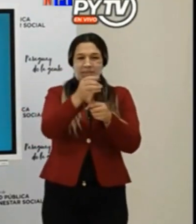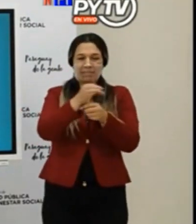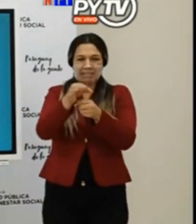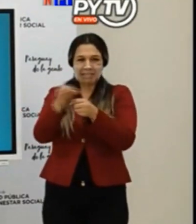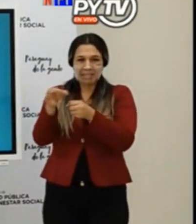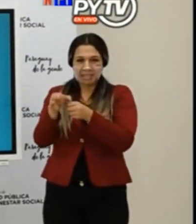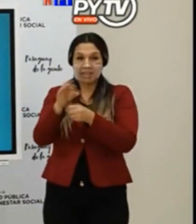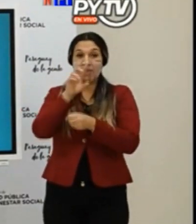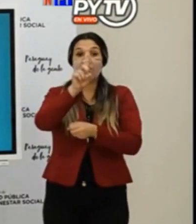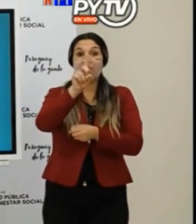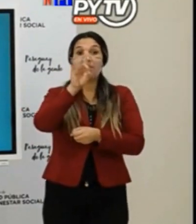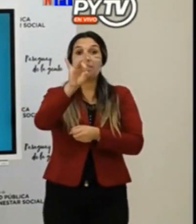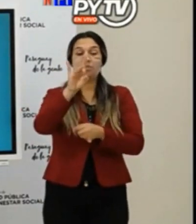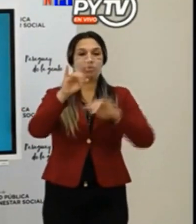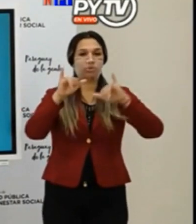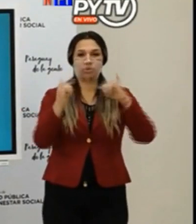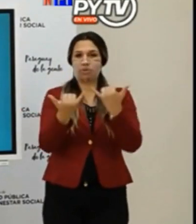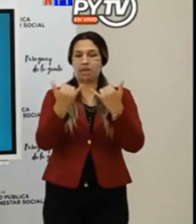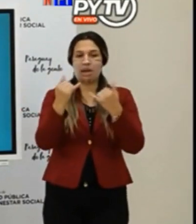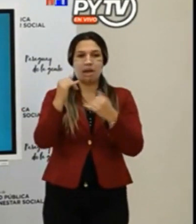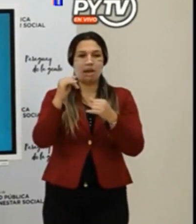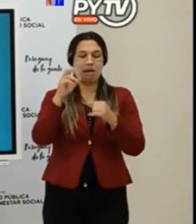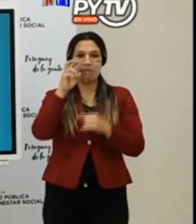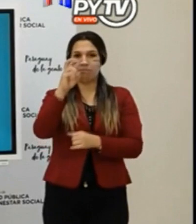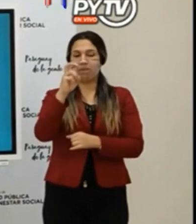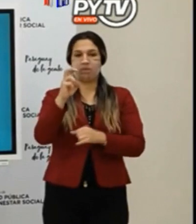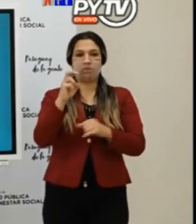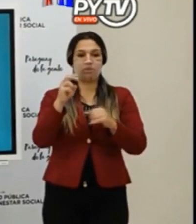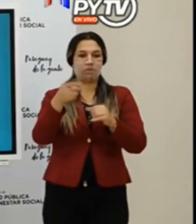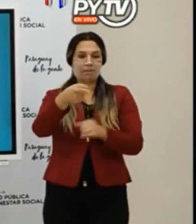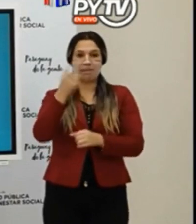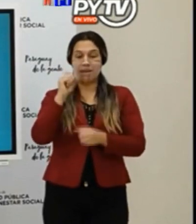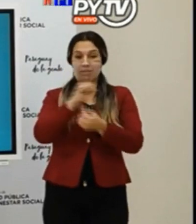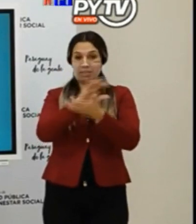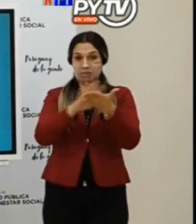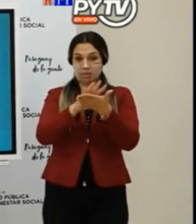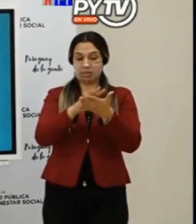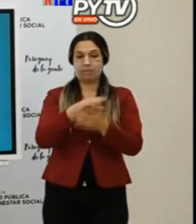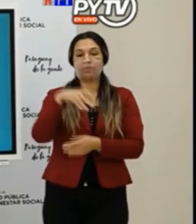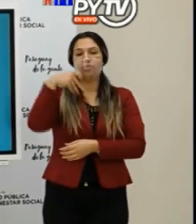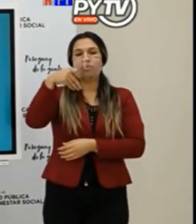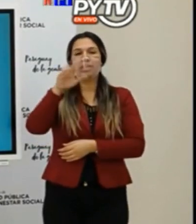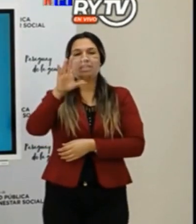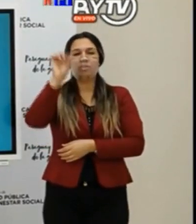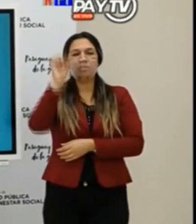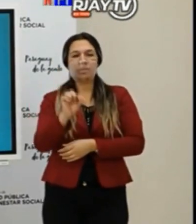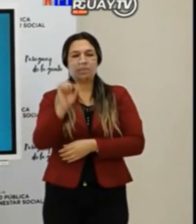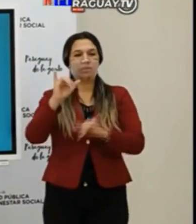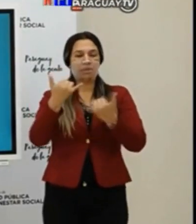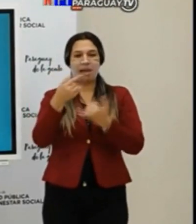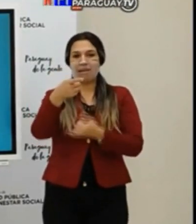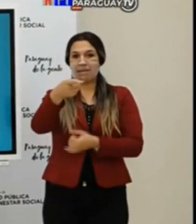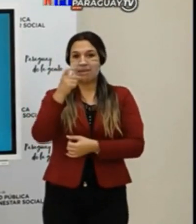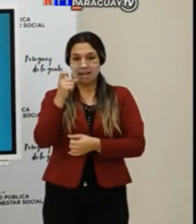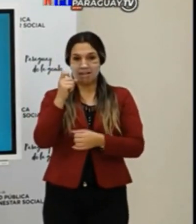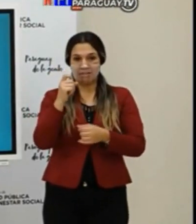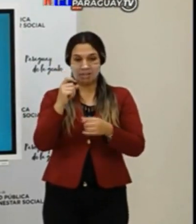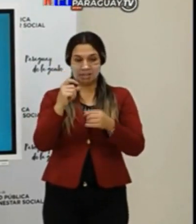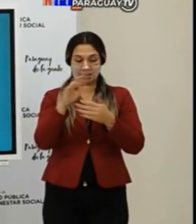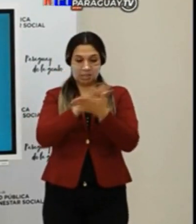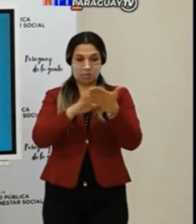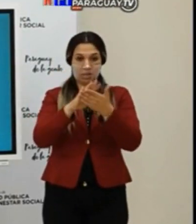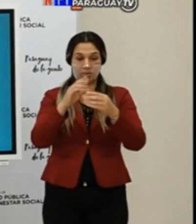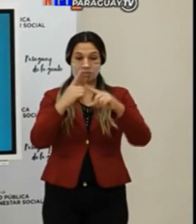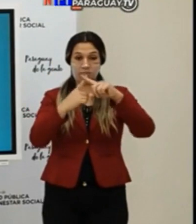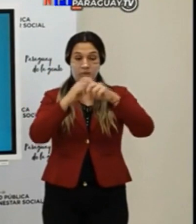18 están en nivel 4, en alerta. 95% del territorio de Central está en alerta. Y así